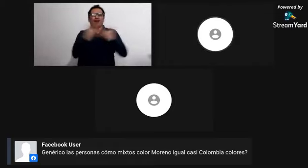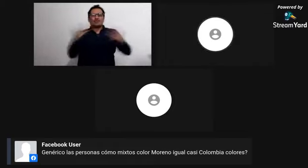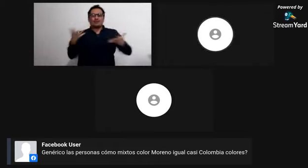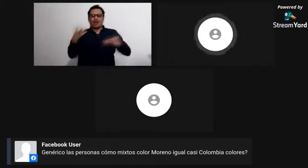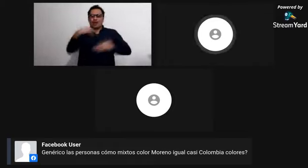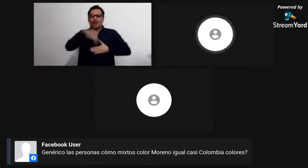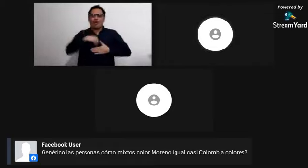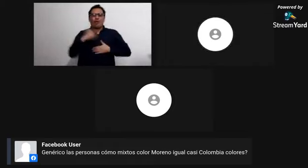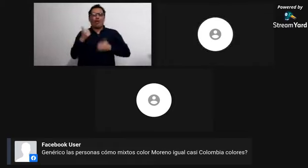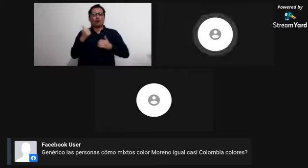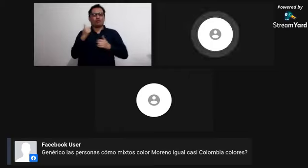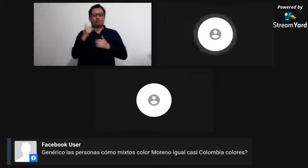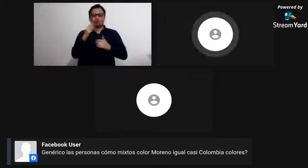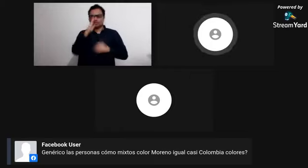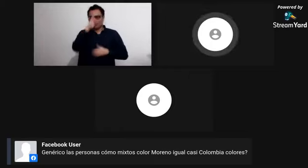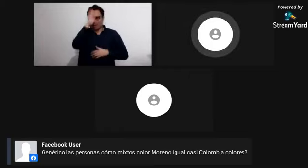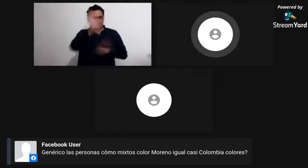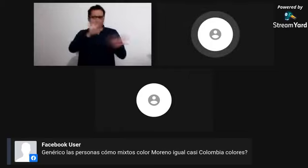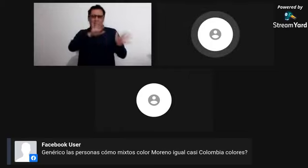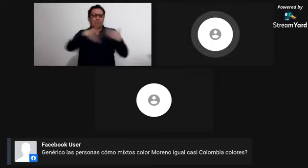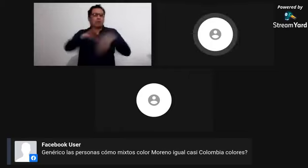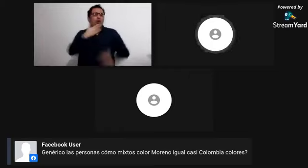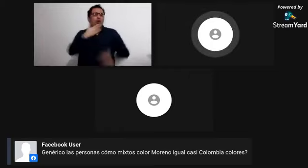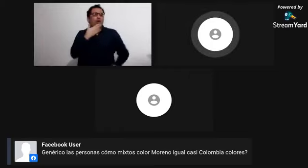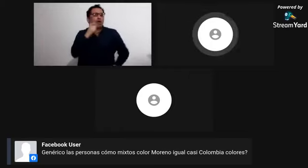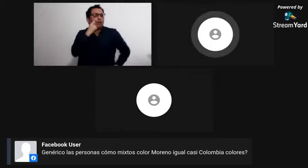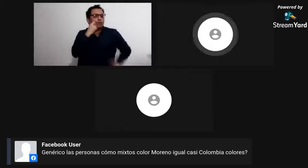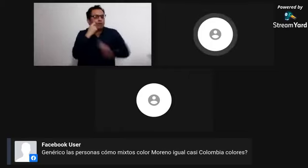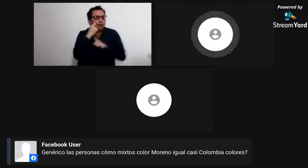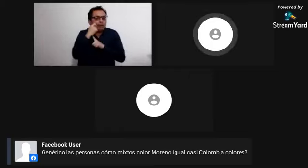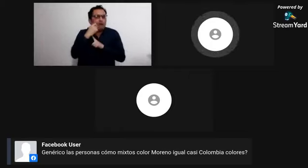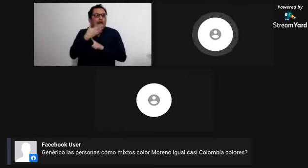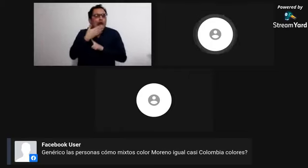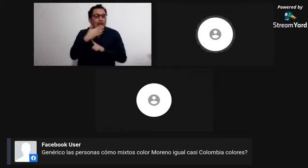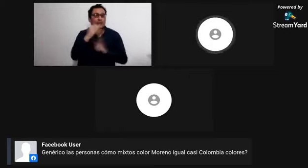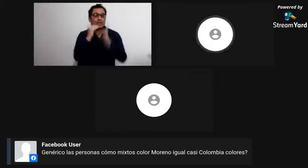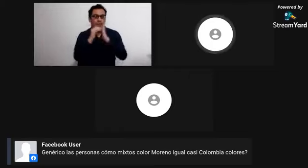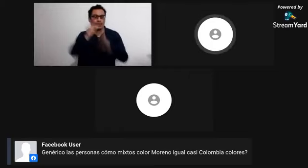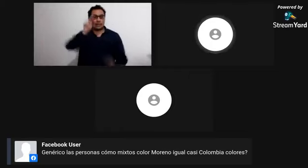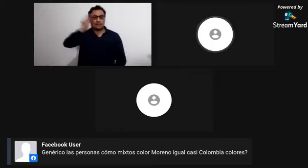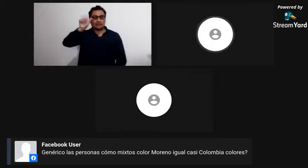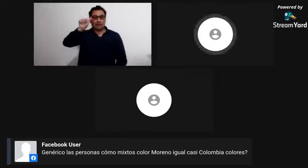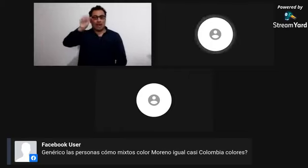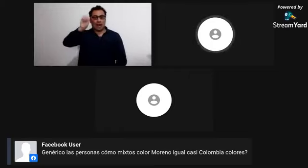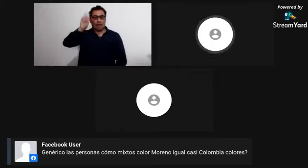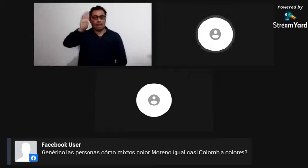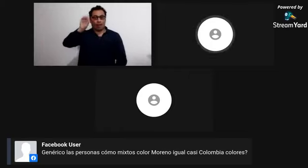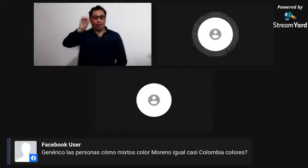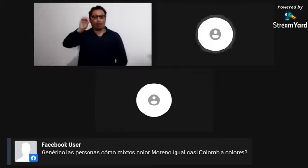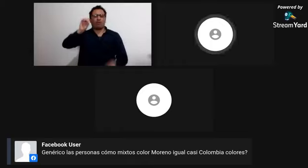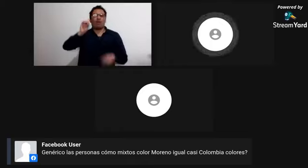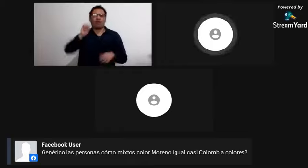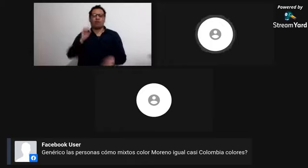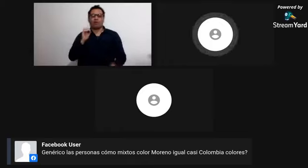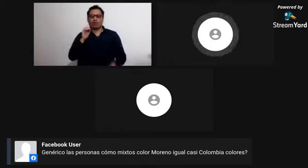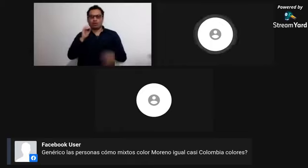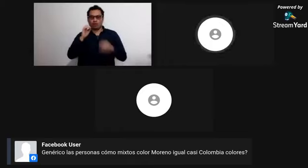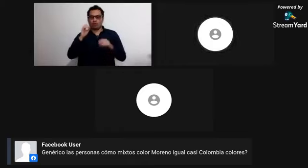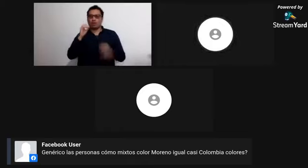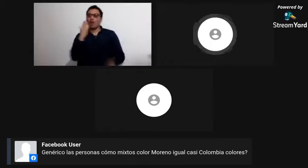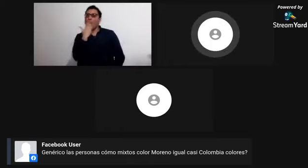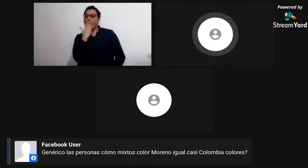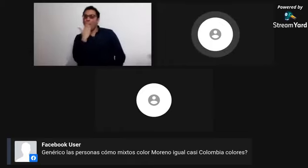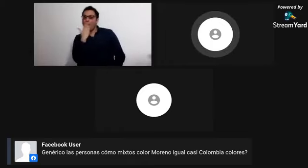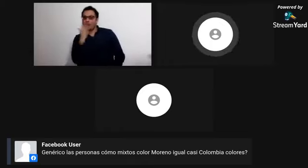hablamos de nativos y todas estas denominaciones, independientemente del color de piel.